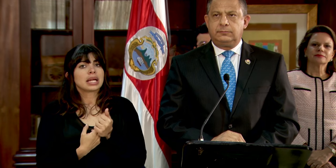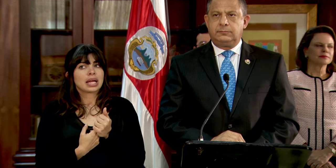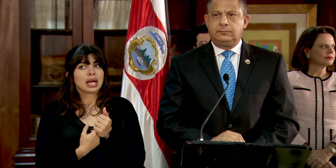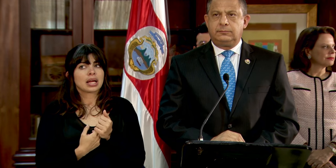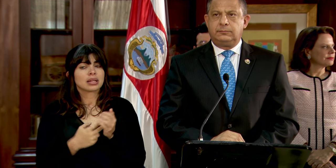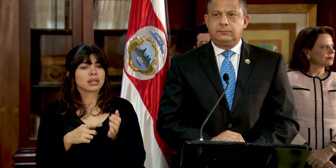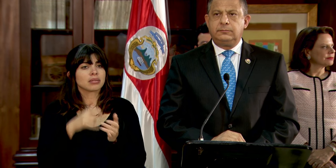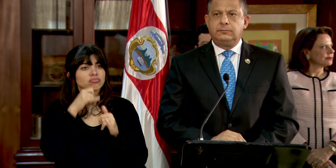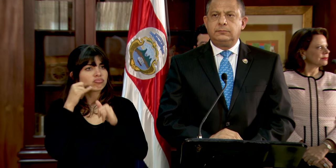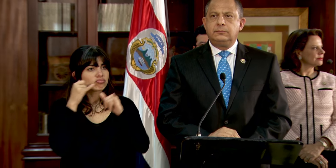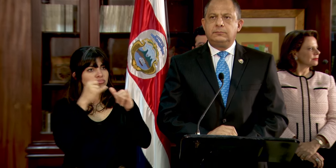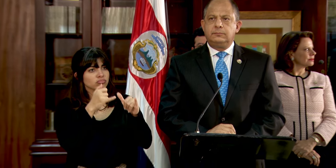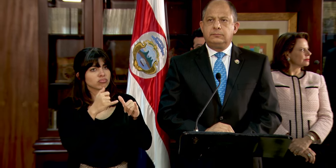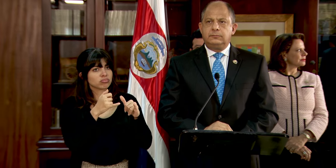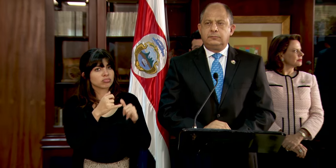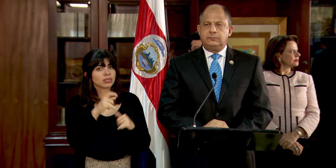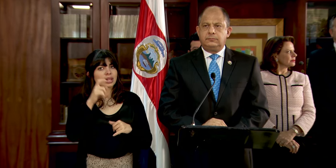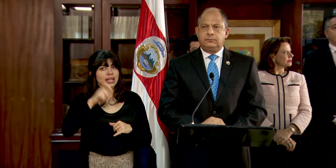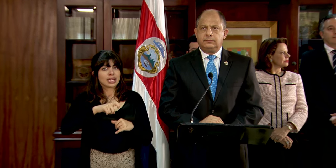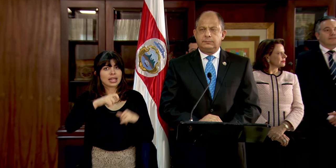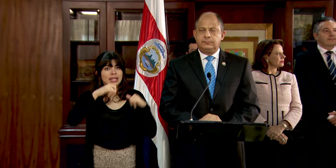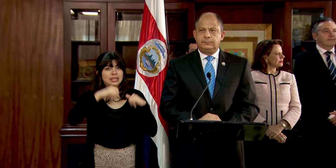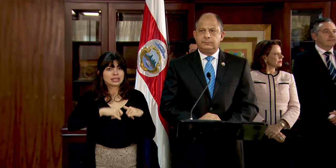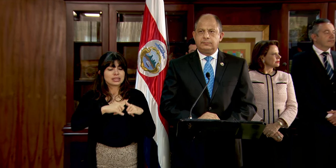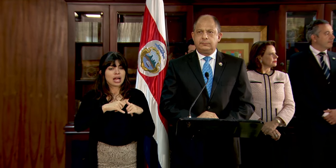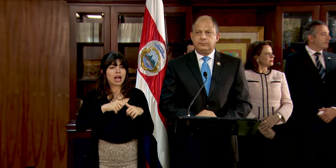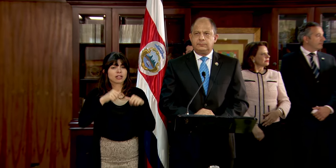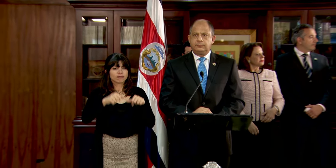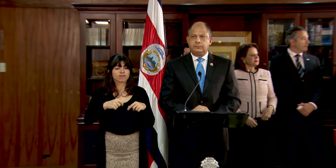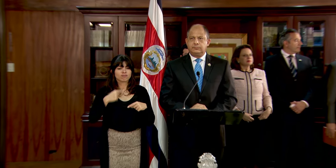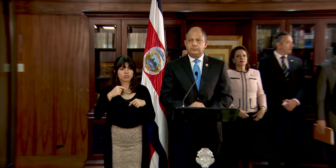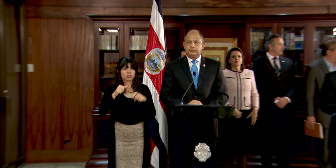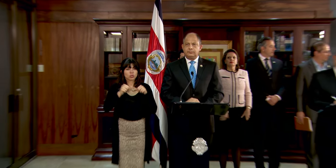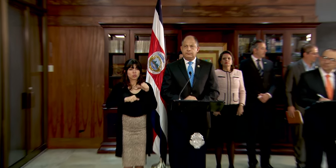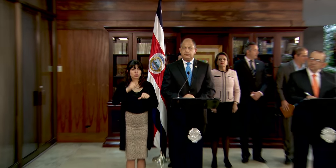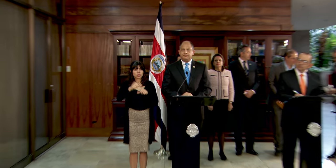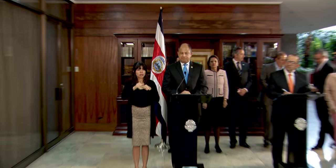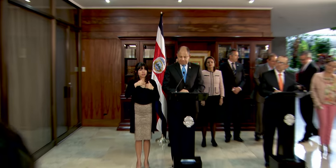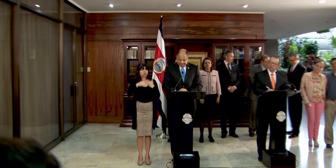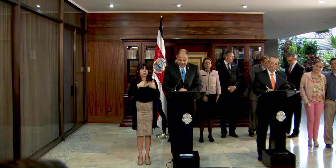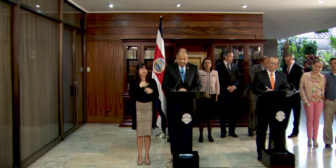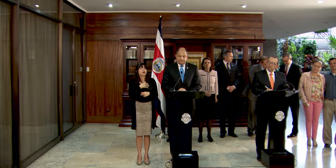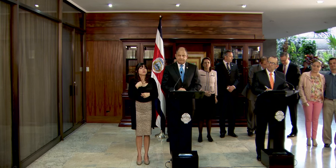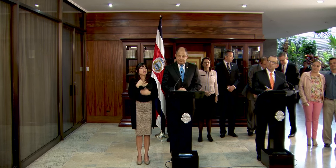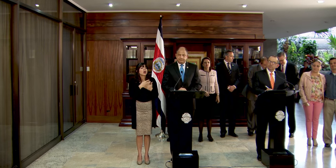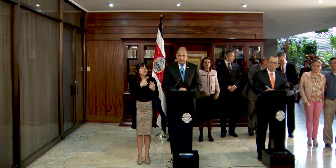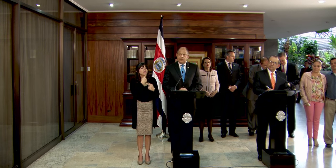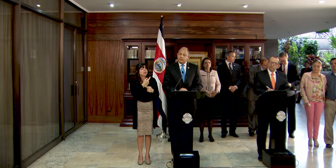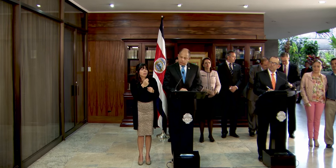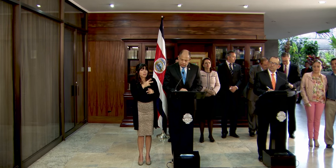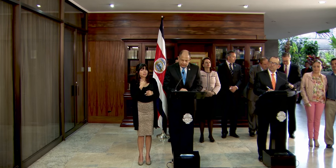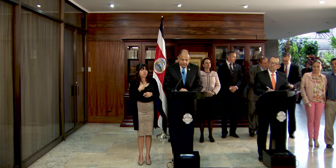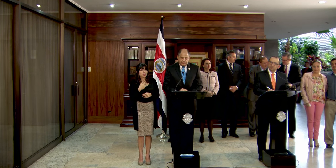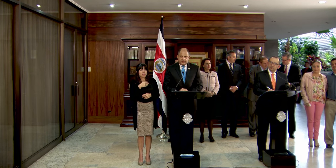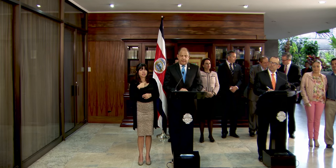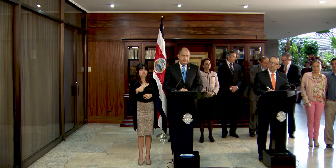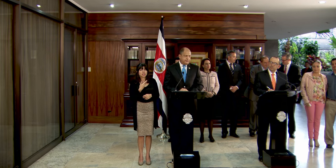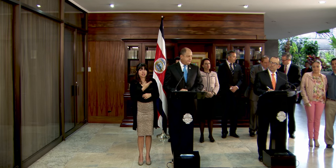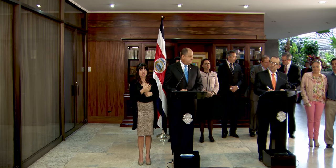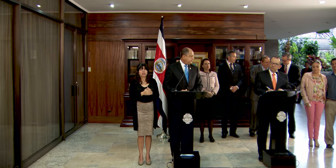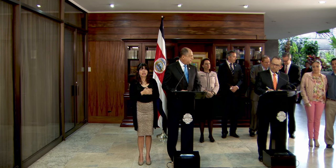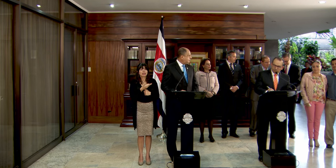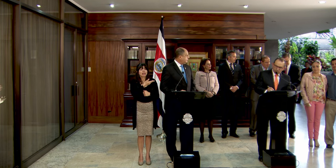demandantes que han tenido que estar en pie de lucha con todo este proceso. Me gustaría tener alguna declaración, si me lo permite, señor Presidente,